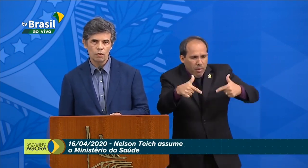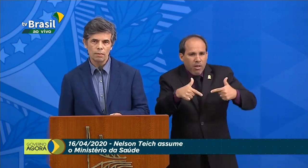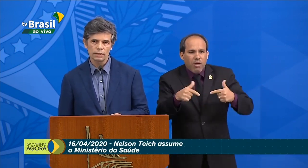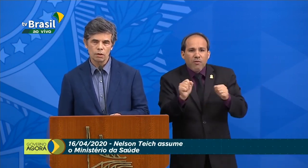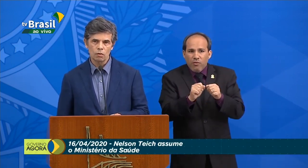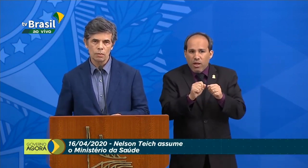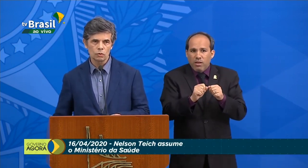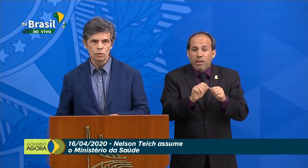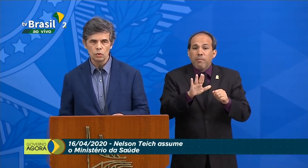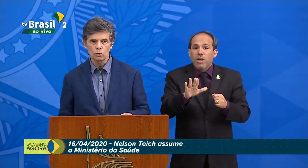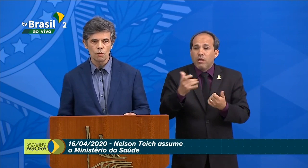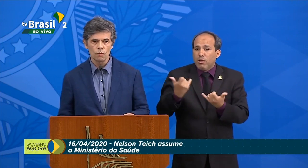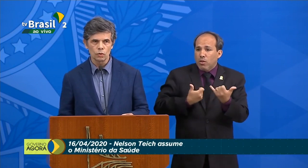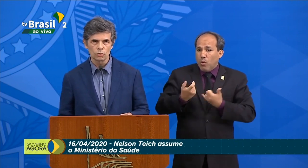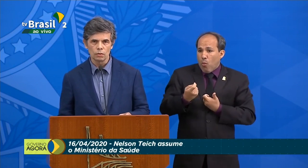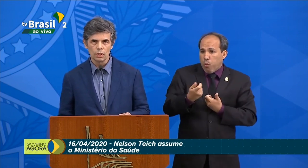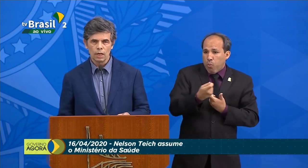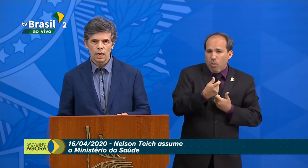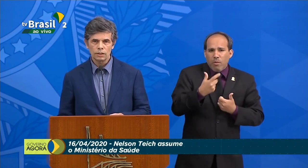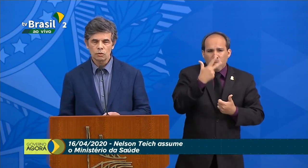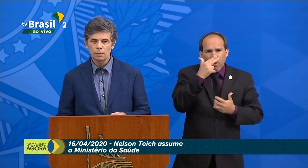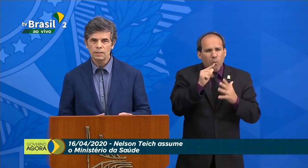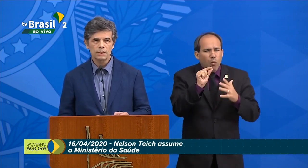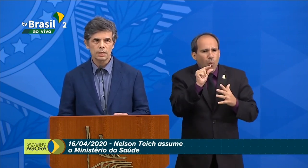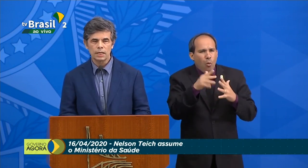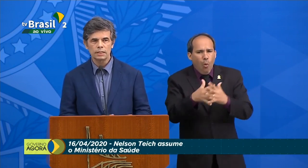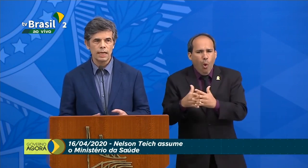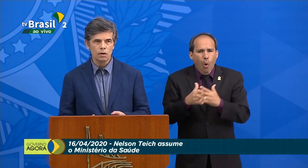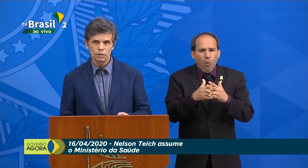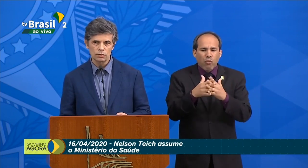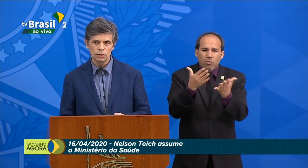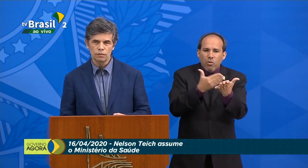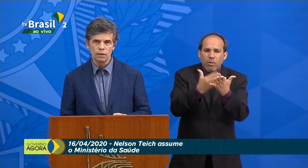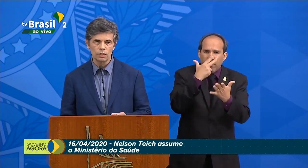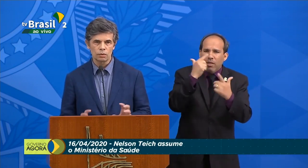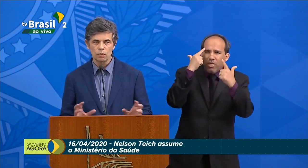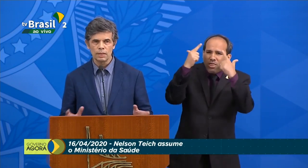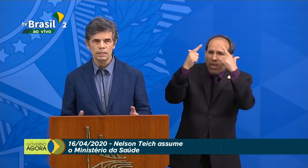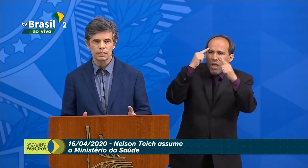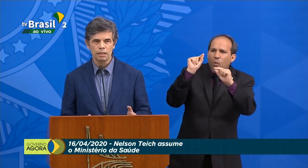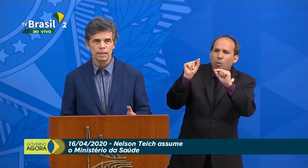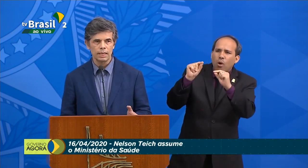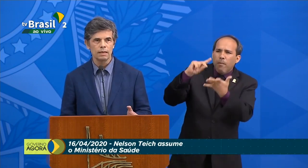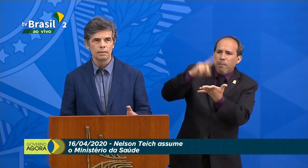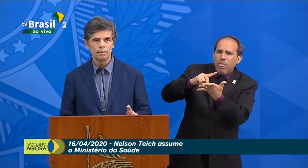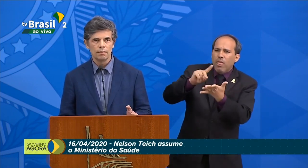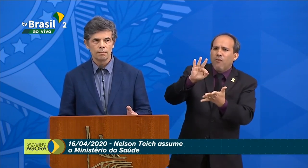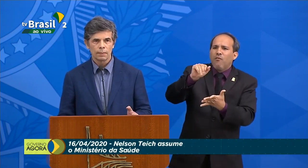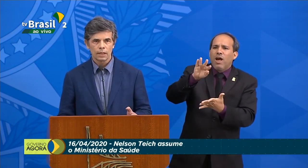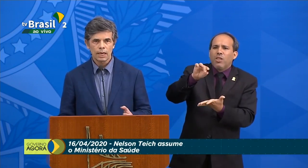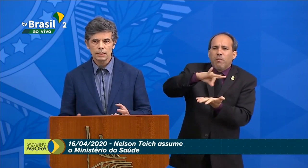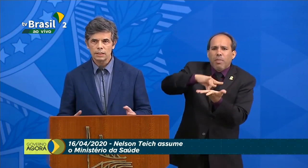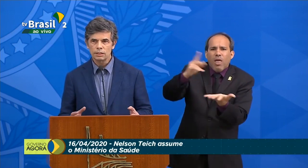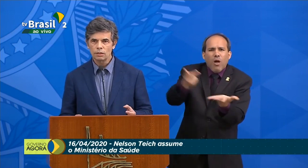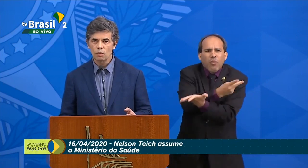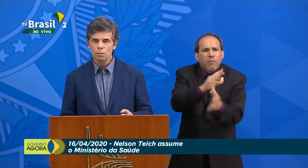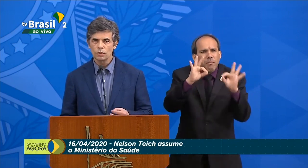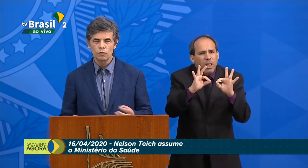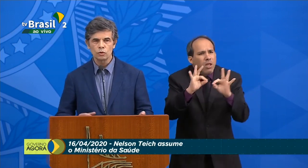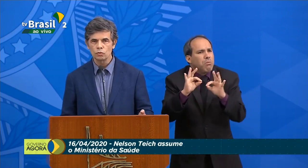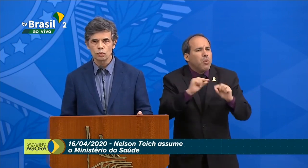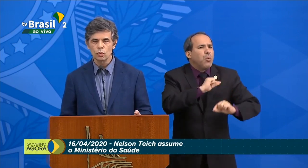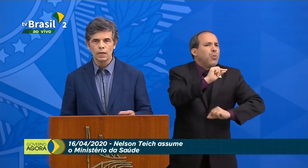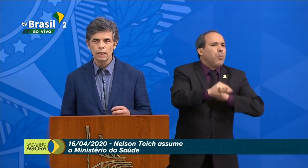a gente tem pouca informação, como é tudo muito confuso, a gente começa a tratar a ideia como se fosse fato e começa a trabalhar cada